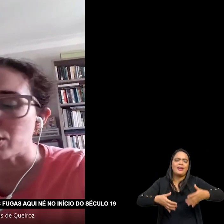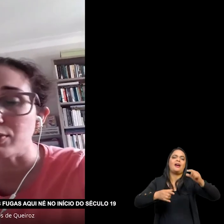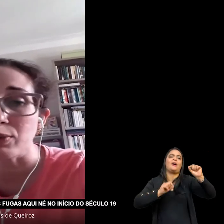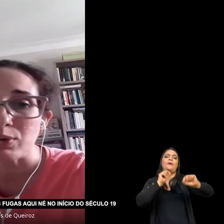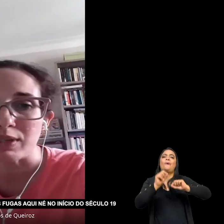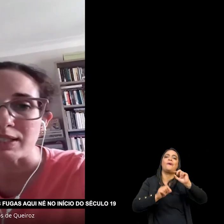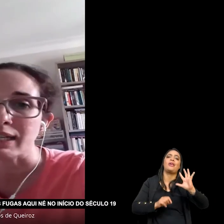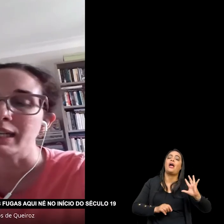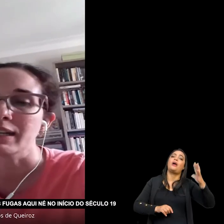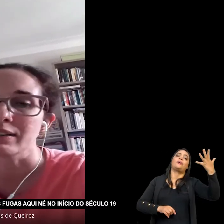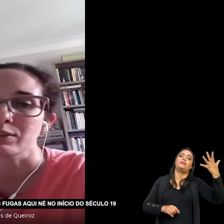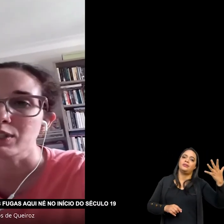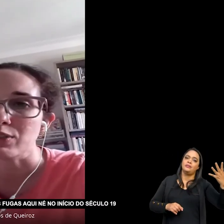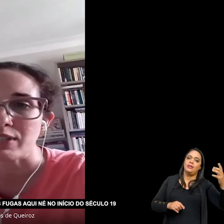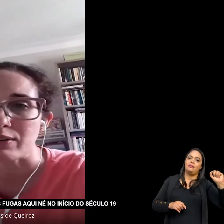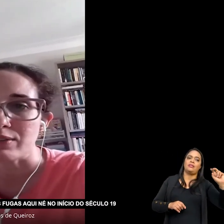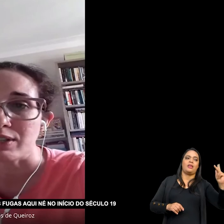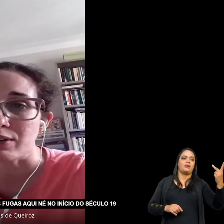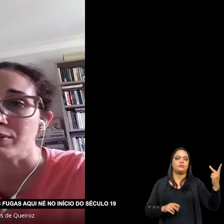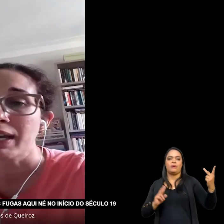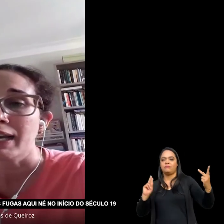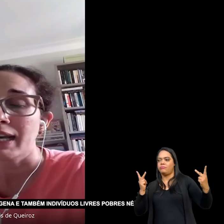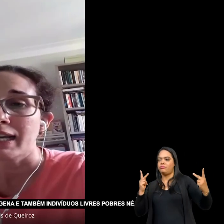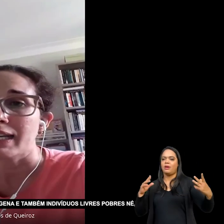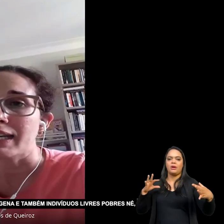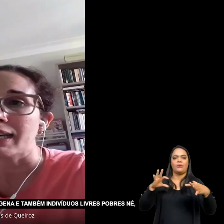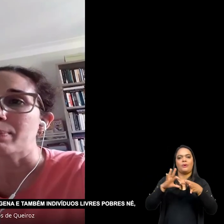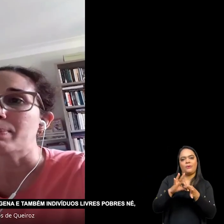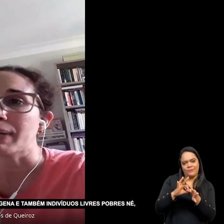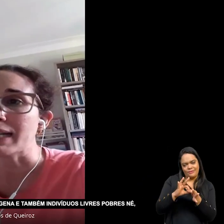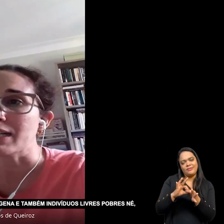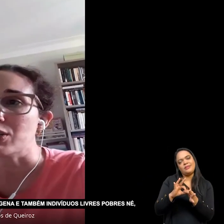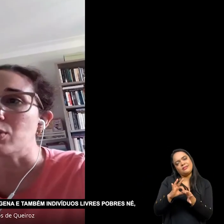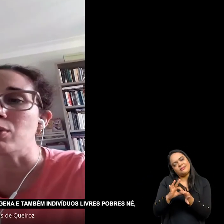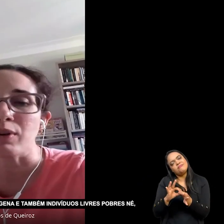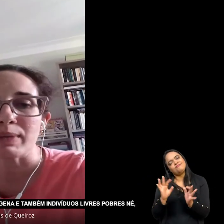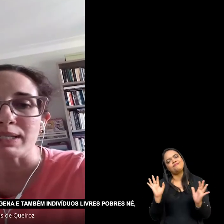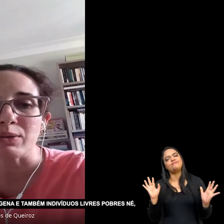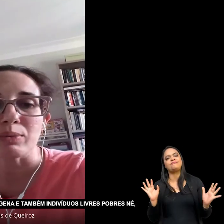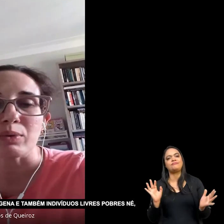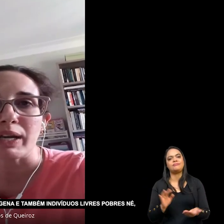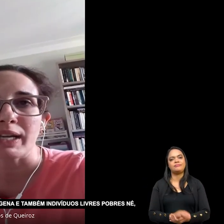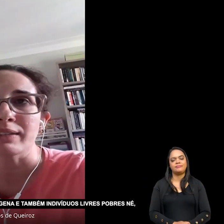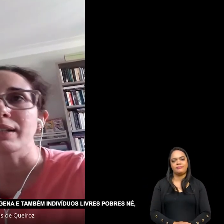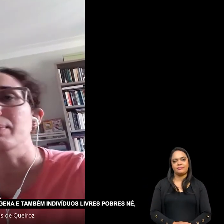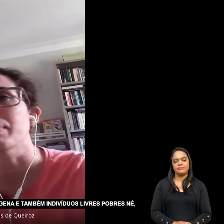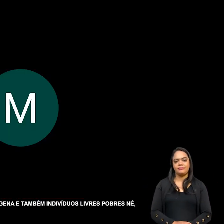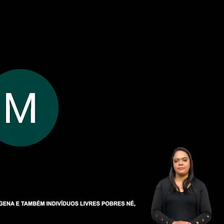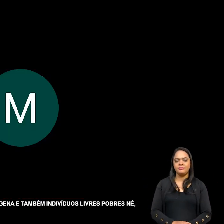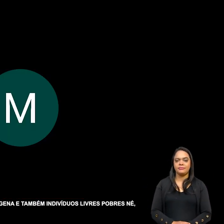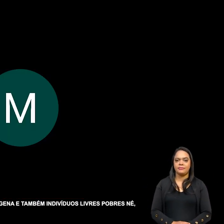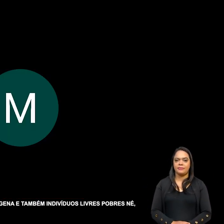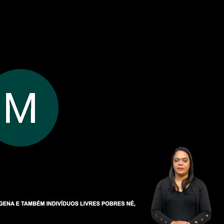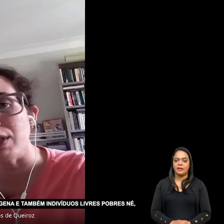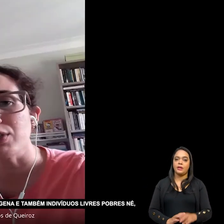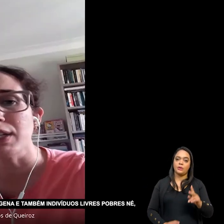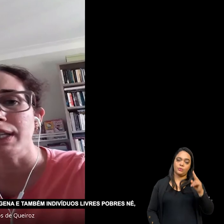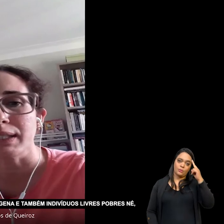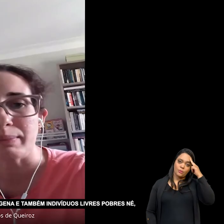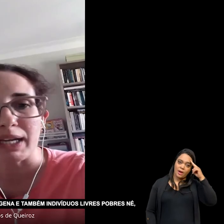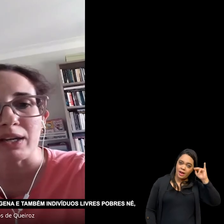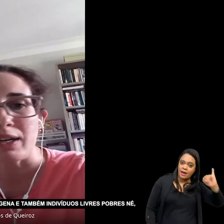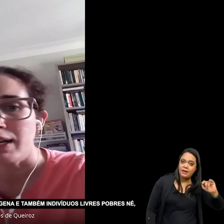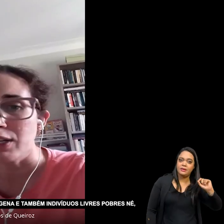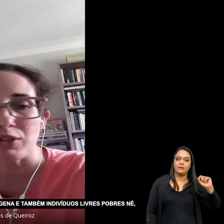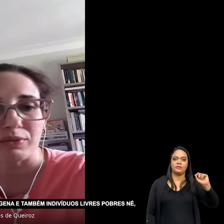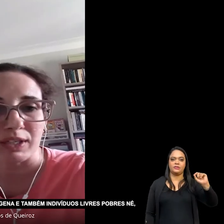sobre essas fugas Aqui No início do século XIX E para essa região Com formação Entre população indígena